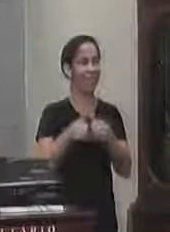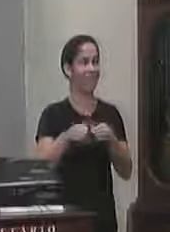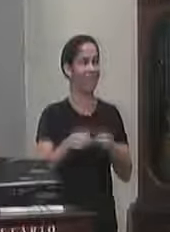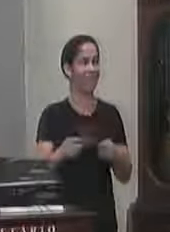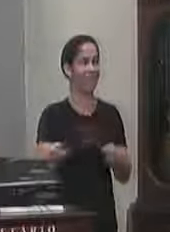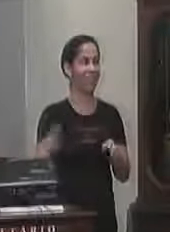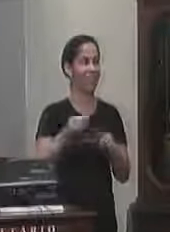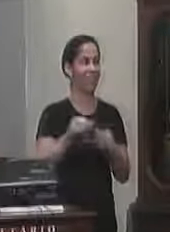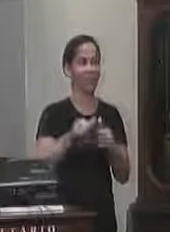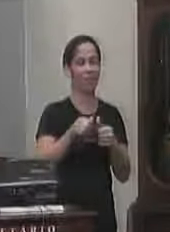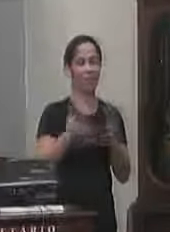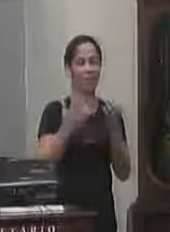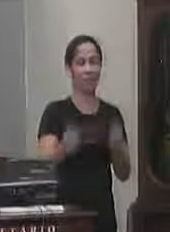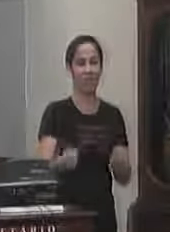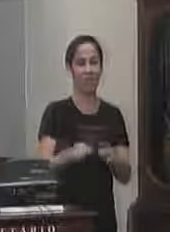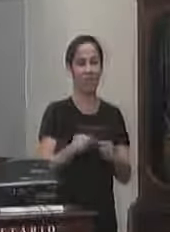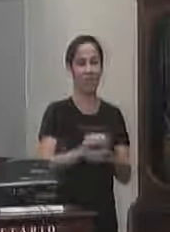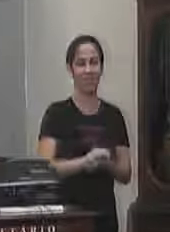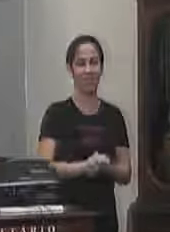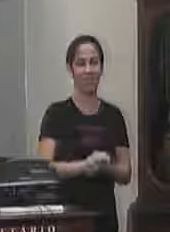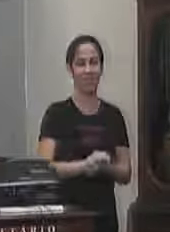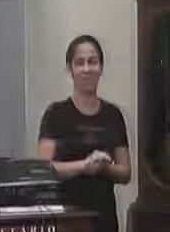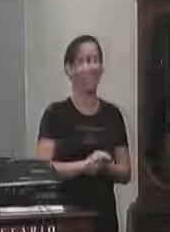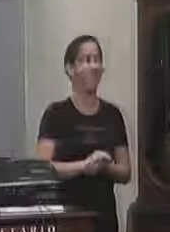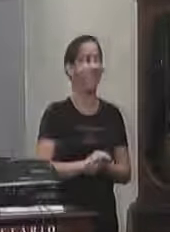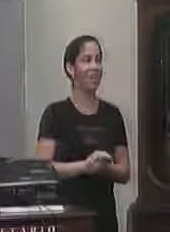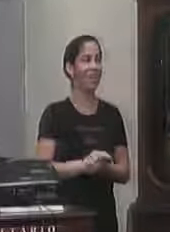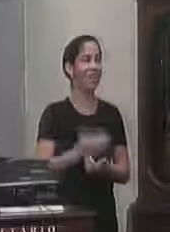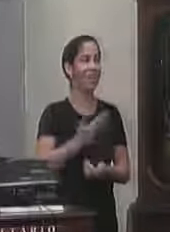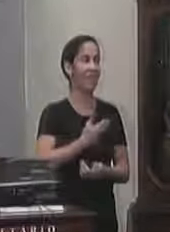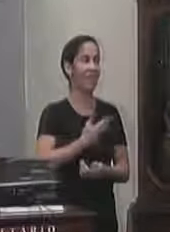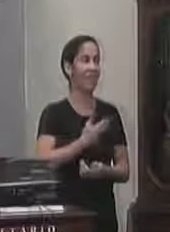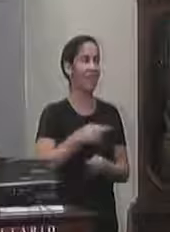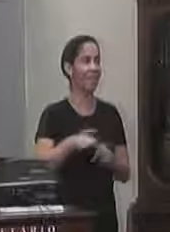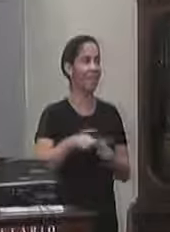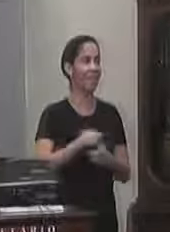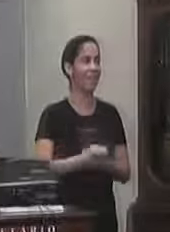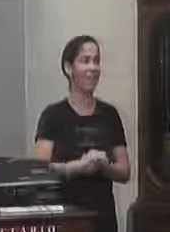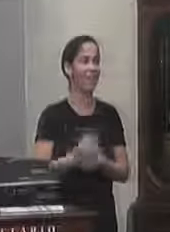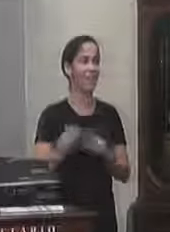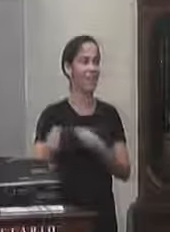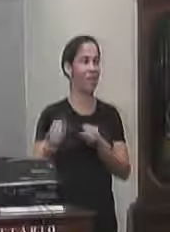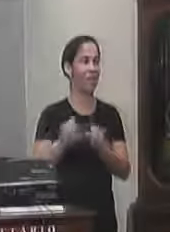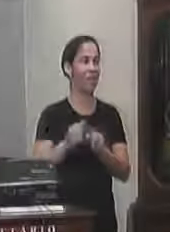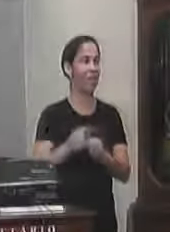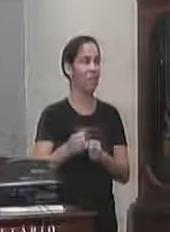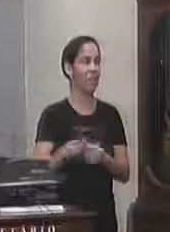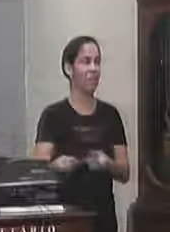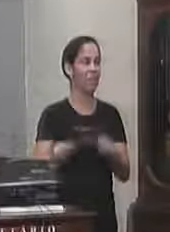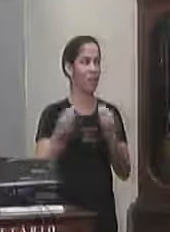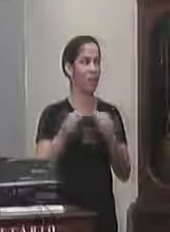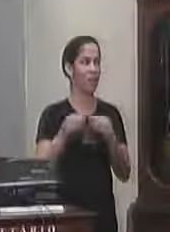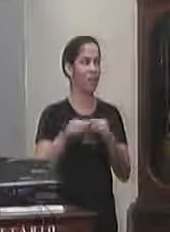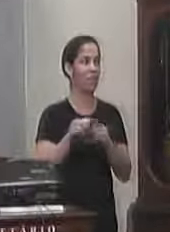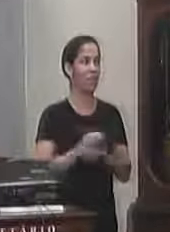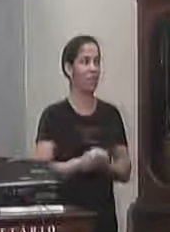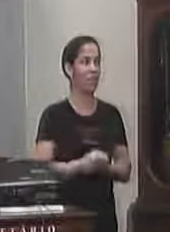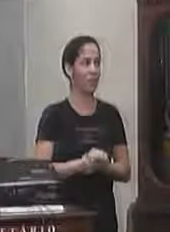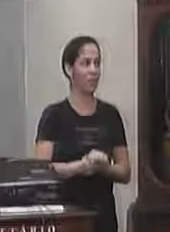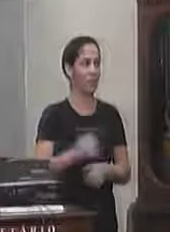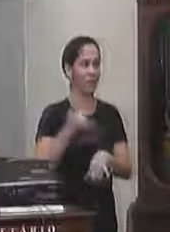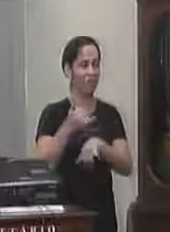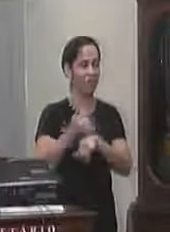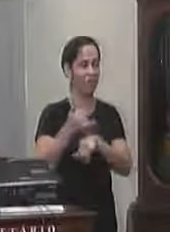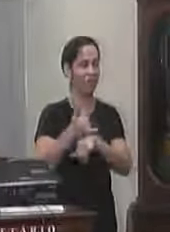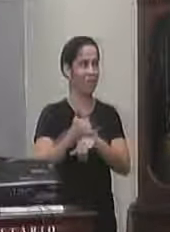permuta no ano que eu assumi a gestão da secretaria pela amizade que a gente tem de muitos anos aí ela veio para cá então ela é de volta